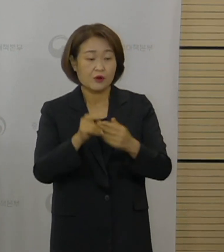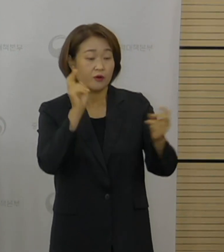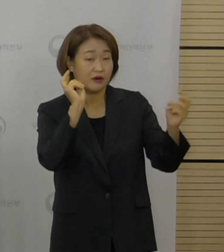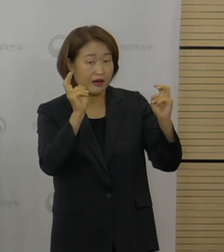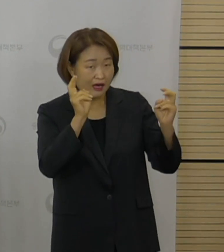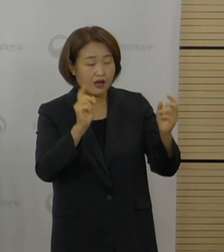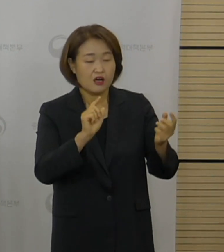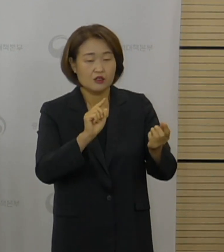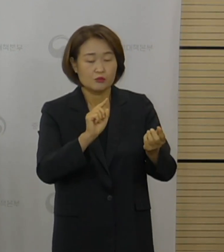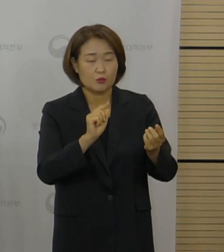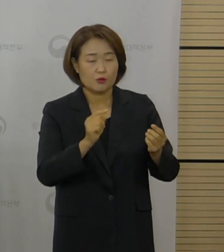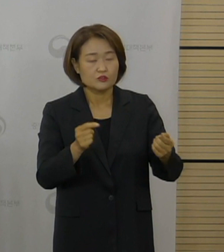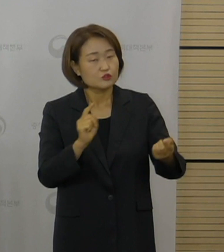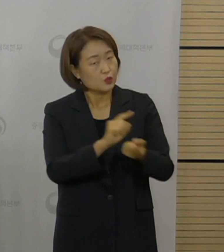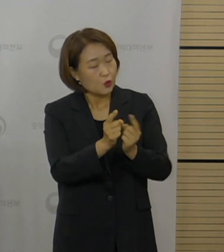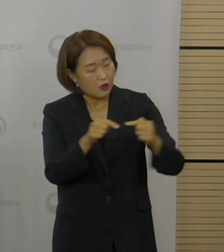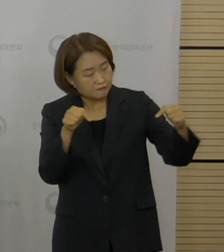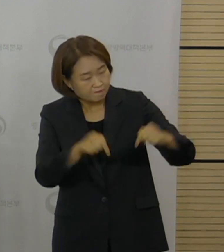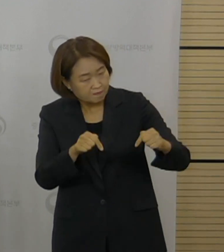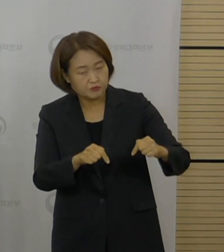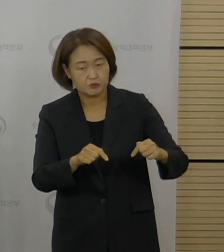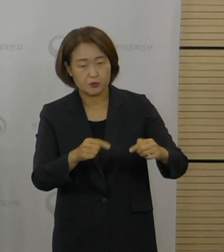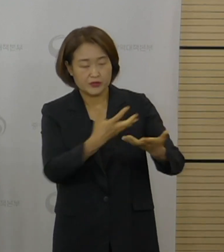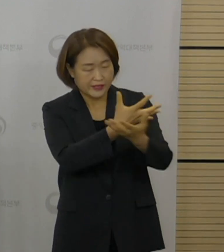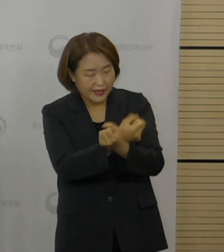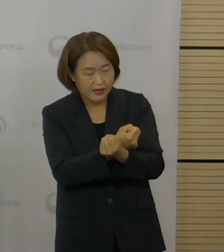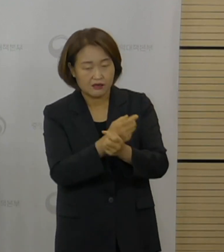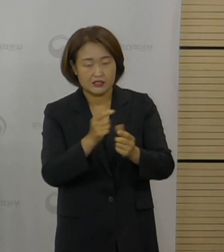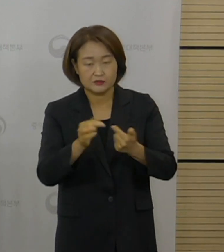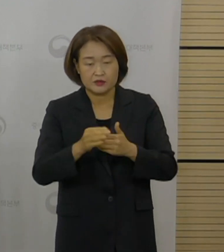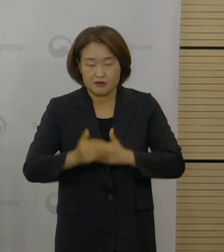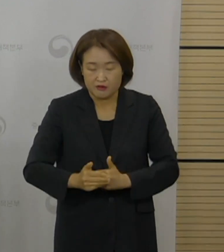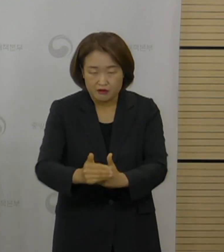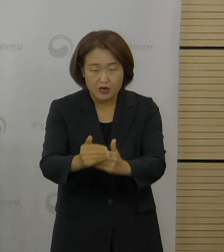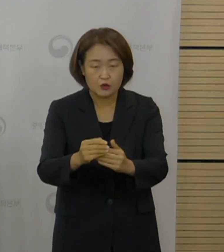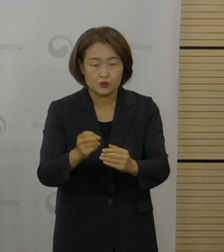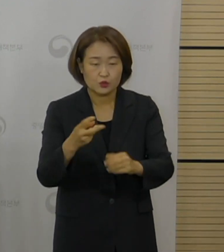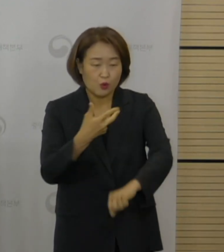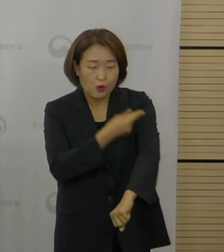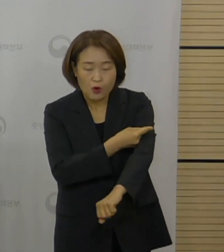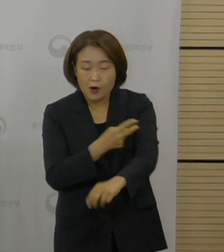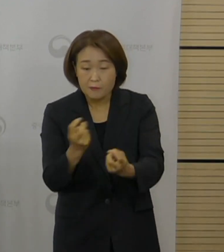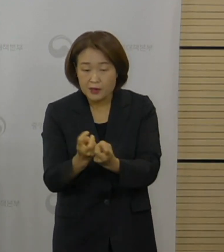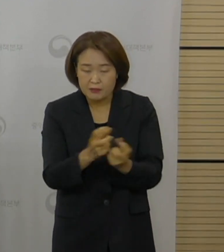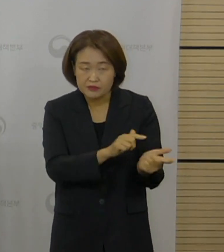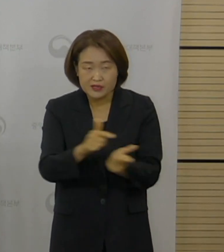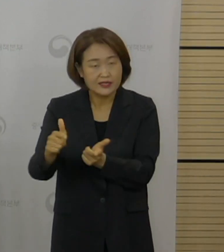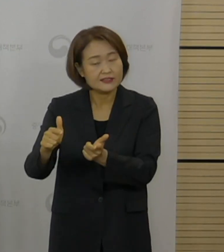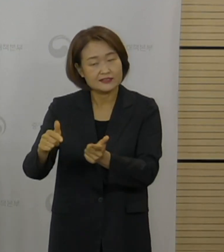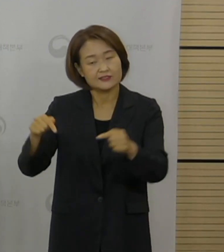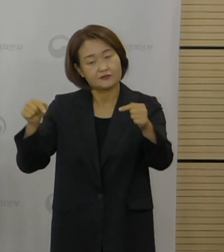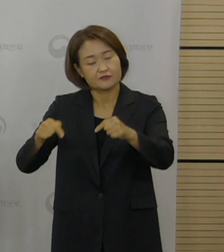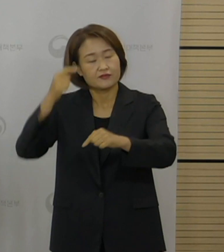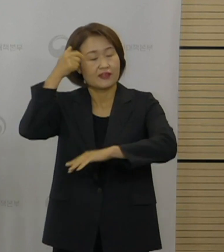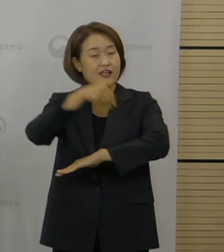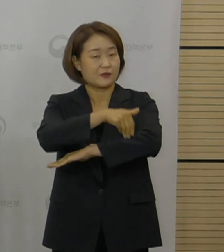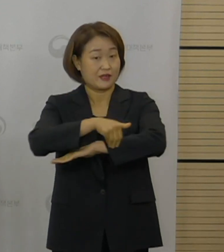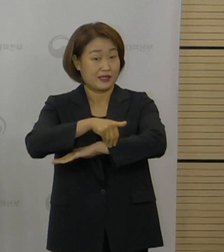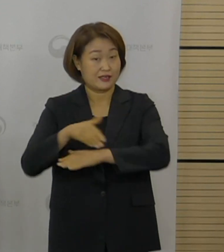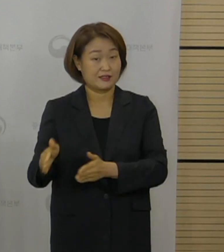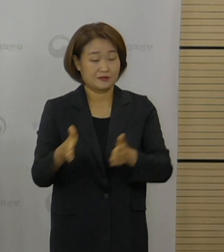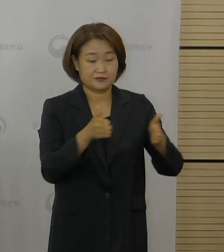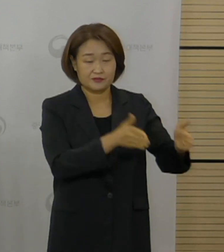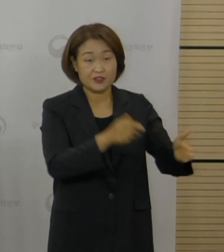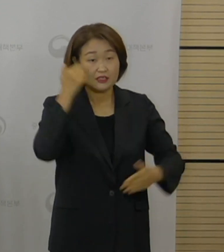절차라든지 대상자 확정 절차 이런 부분들을 앞으로 확정해 나갈 예정입니다. 네. 네